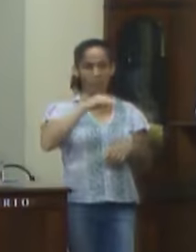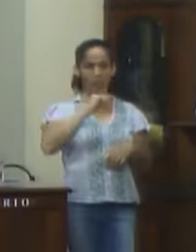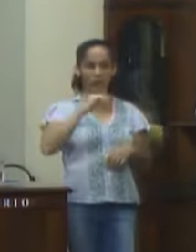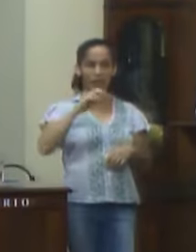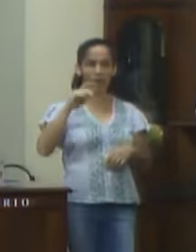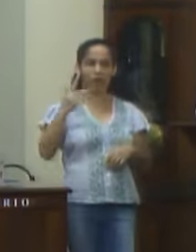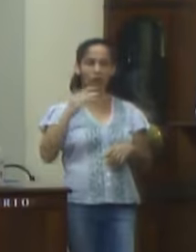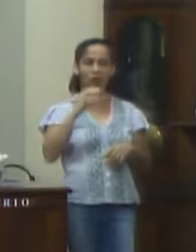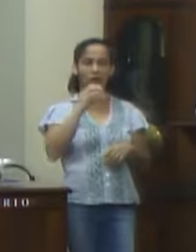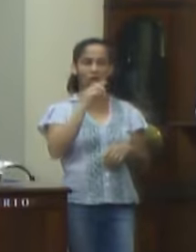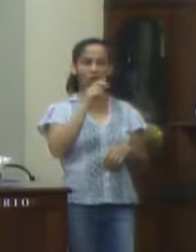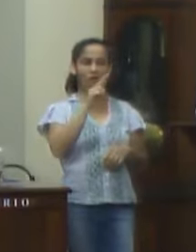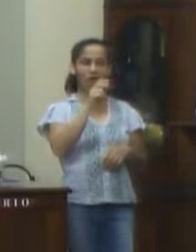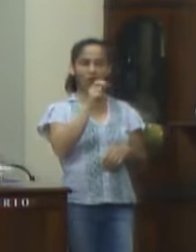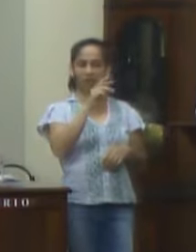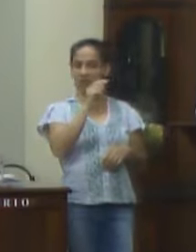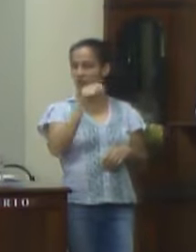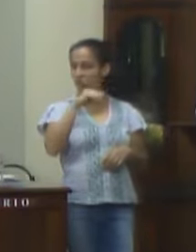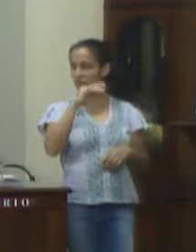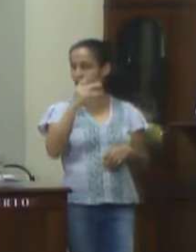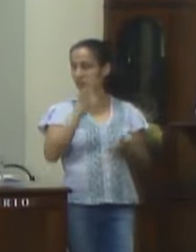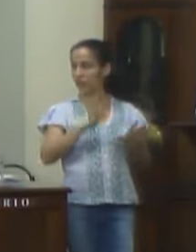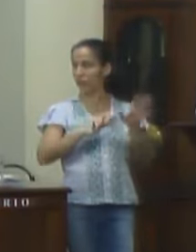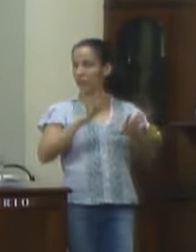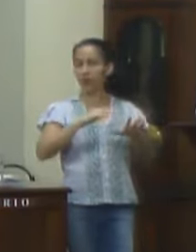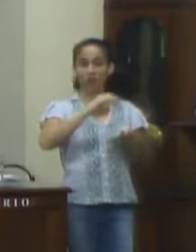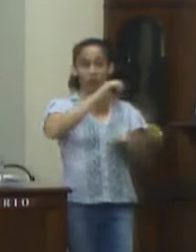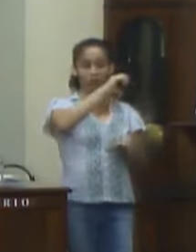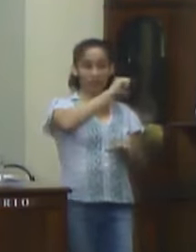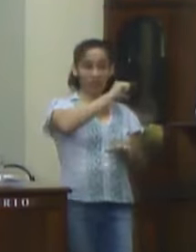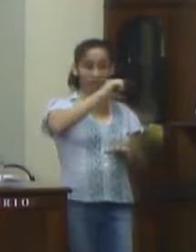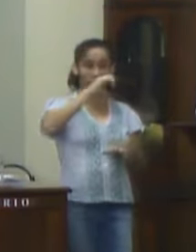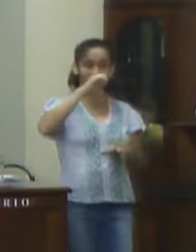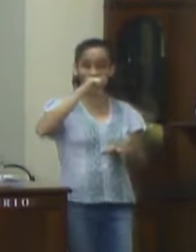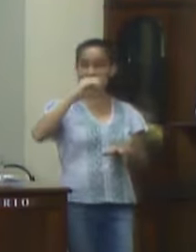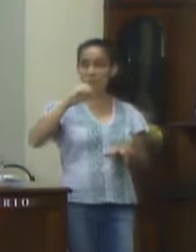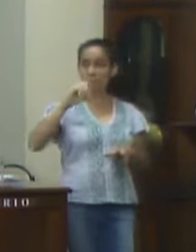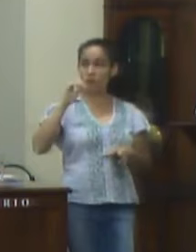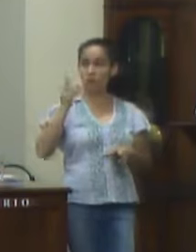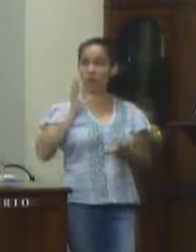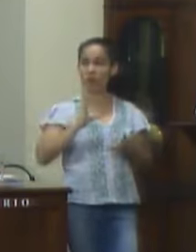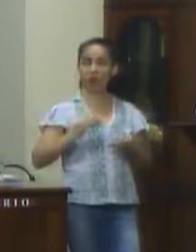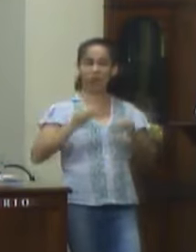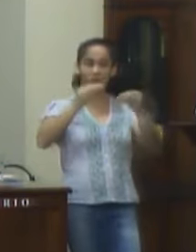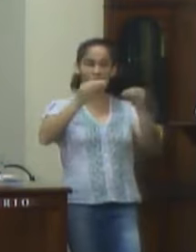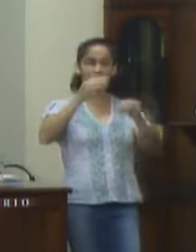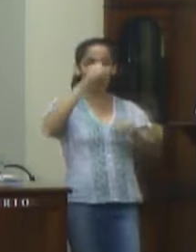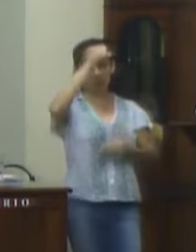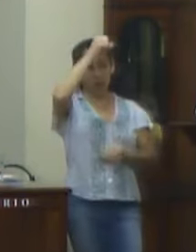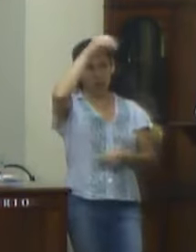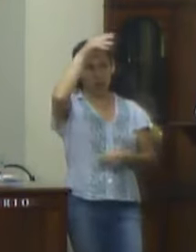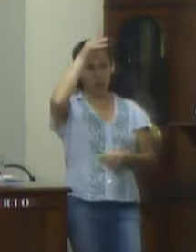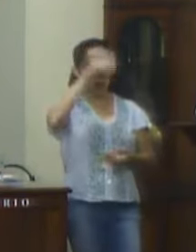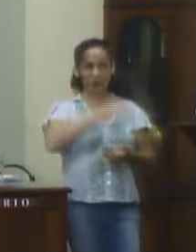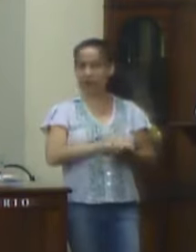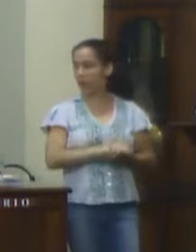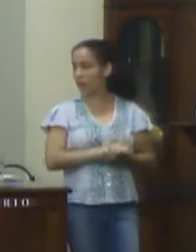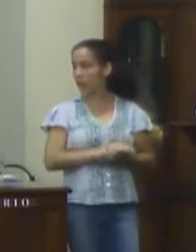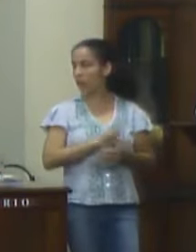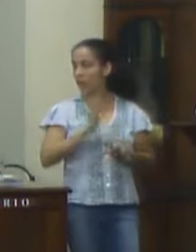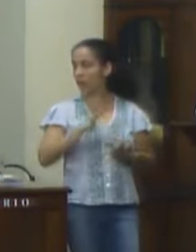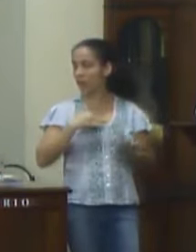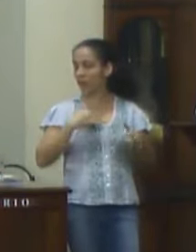Palmeiras ou seja isso perfaz 990 mil já entregues devolvidos para a prefeitura pela